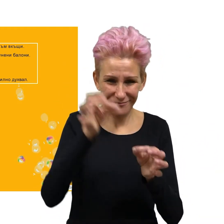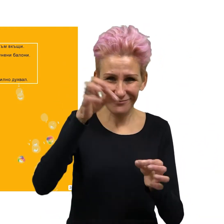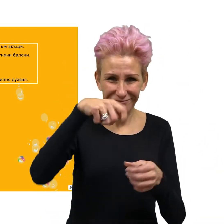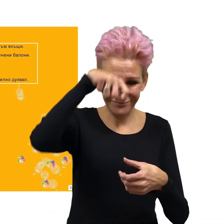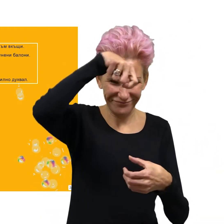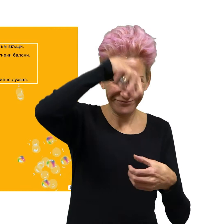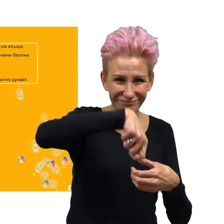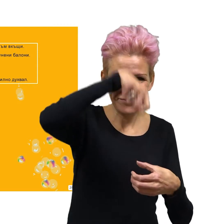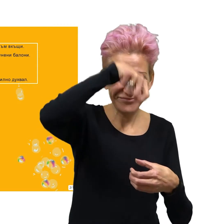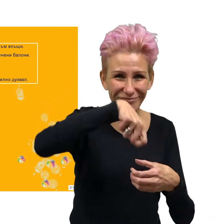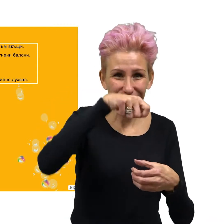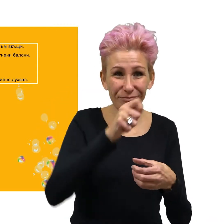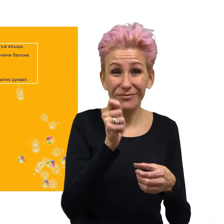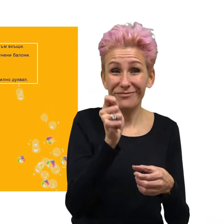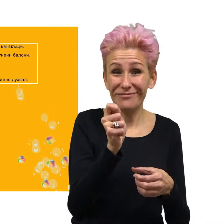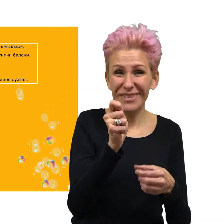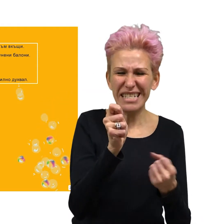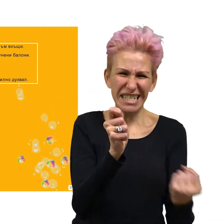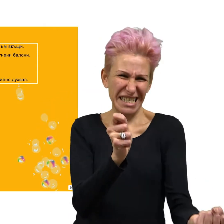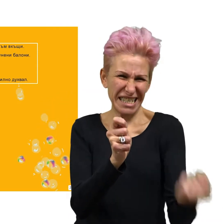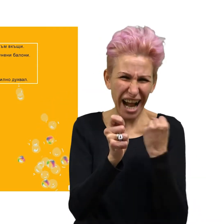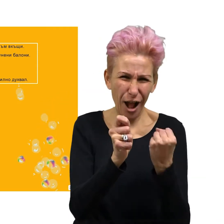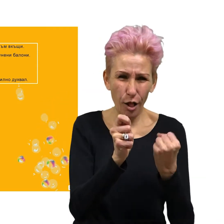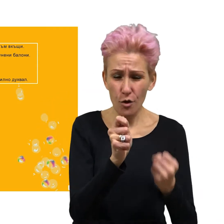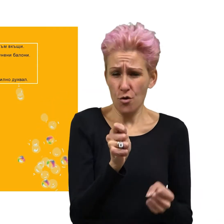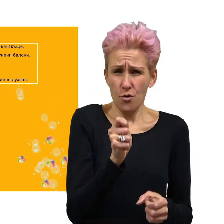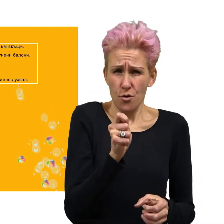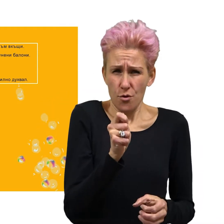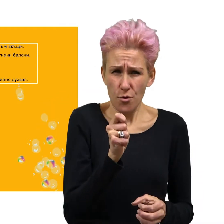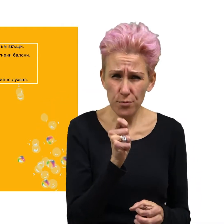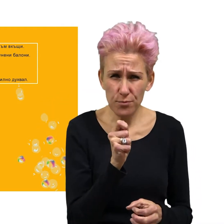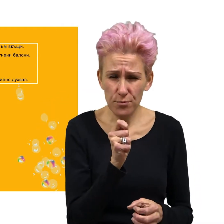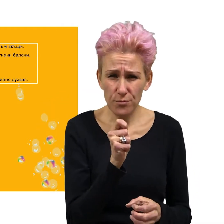В някои се виждали всички цветове на дъгата.